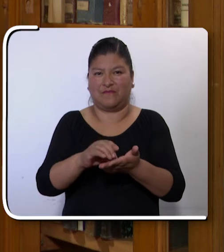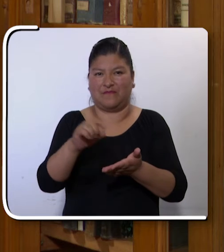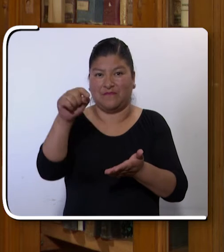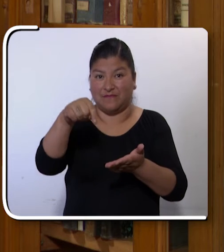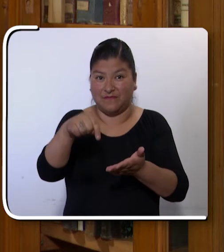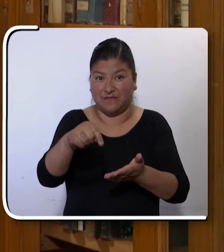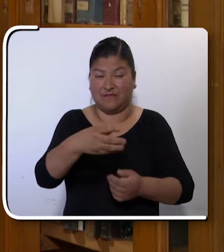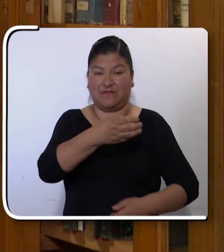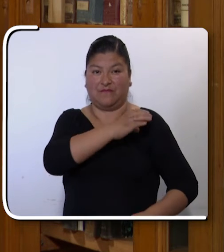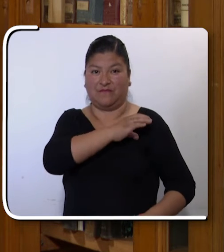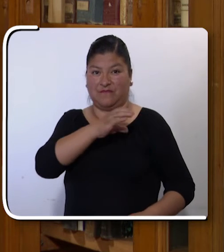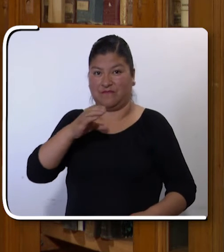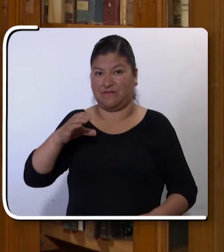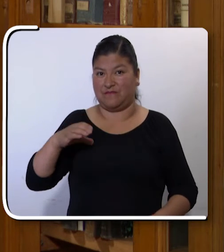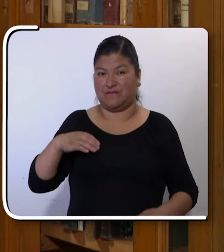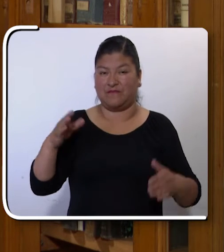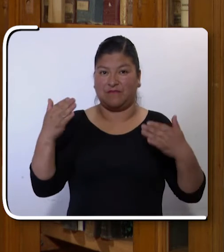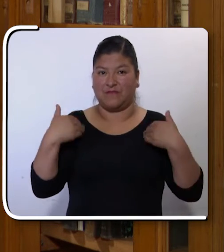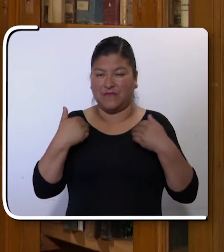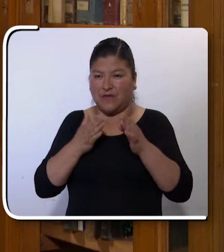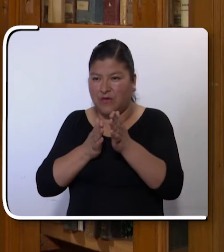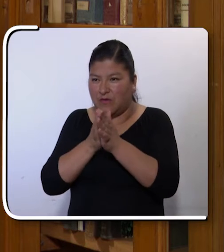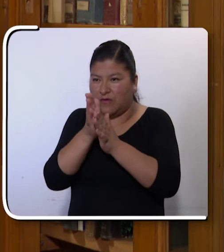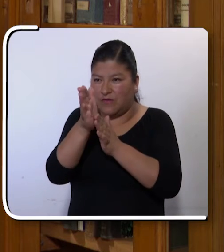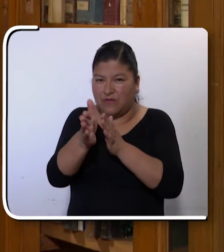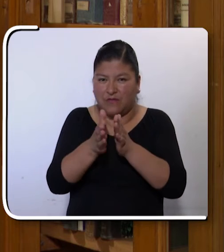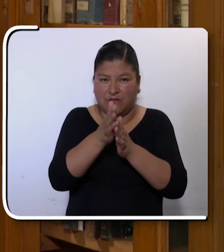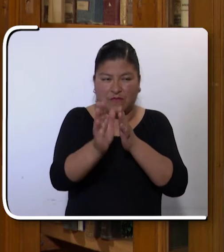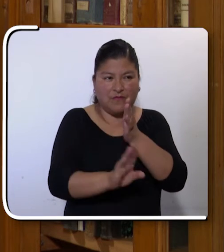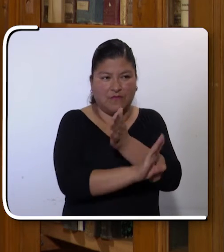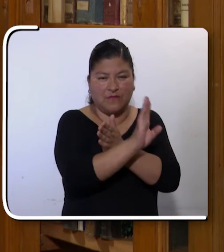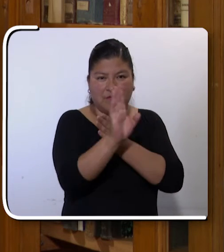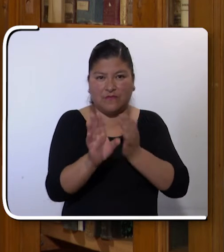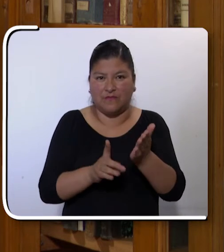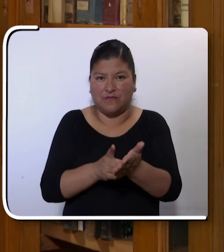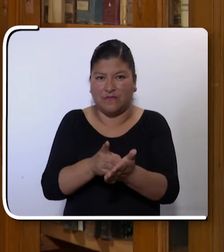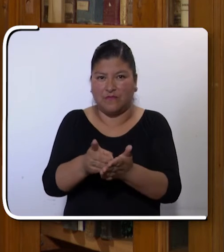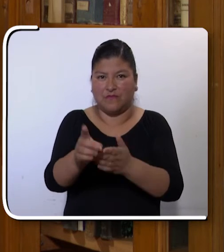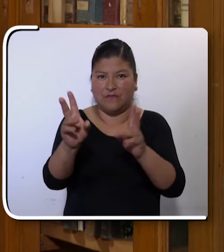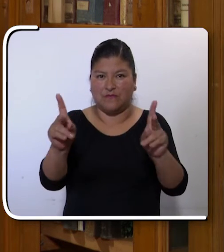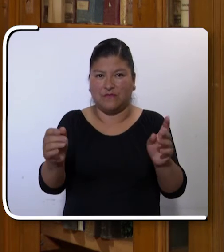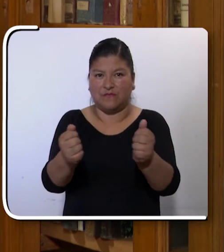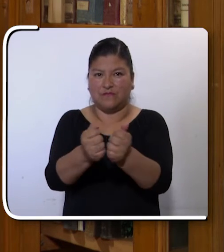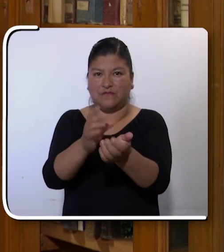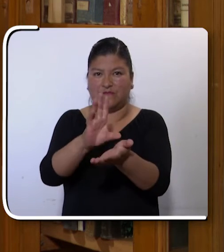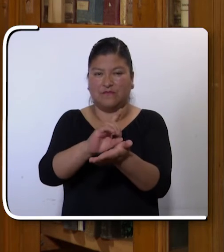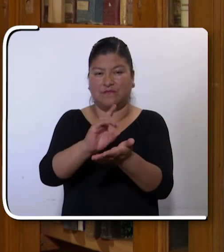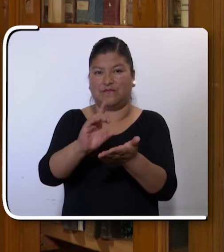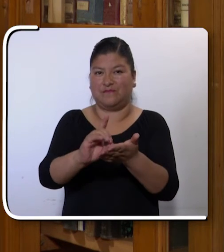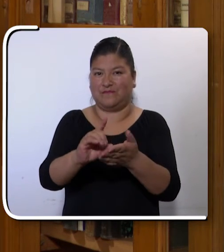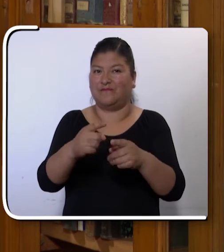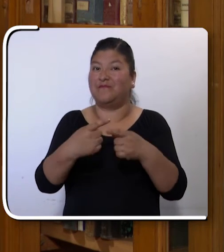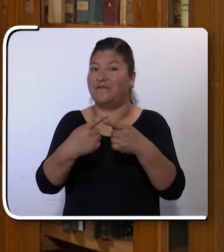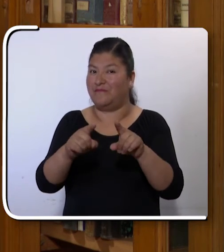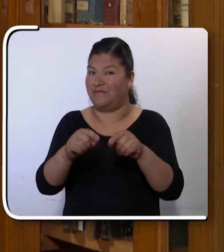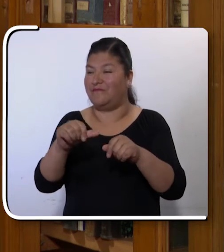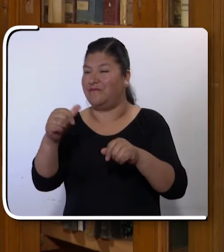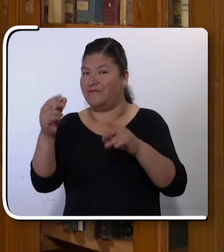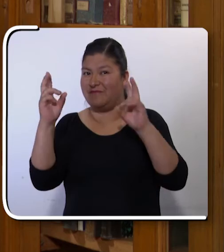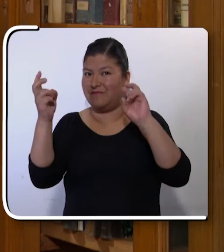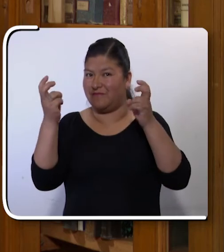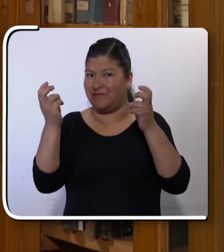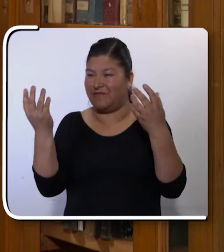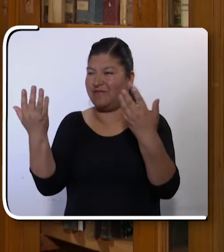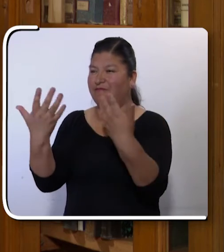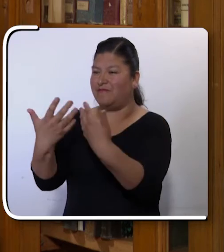El rol de CONALPEDIS, por un lado, es canalizar lo que es la defensa de los derechos de las personas con discapacidad, pero el otro tema